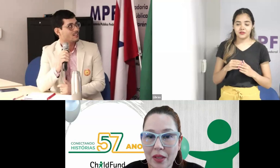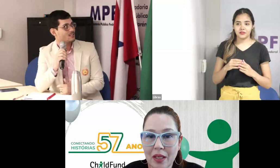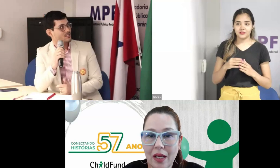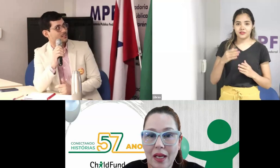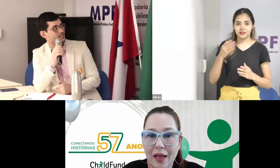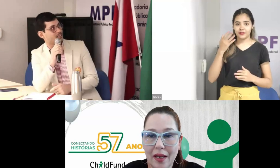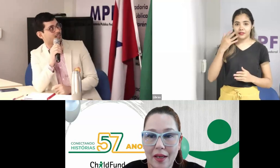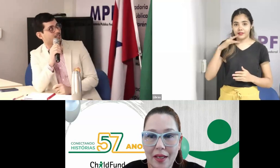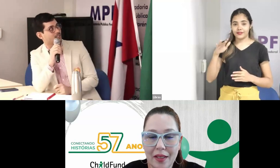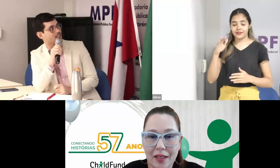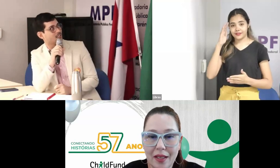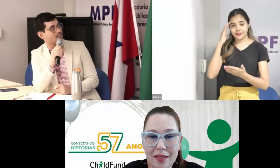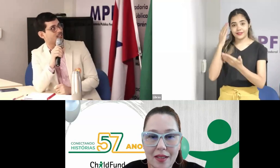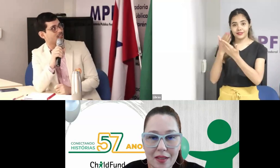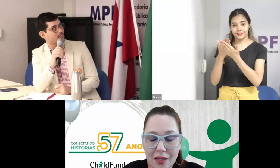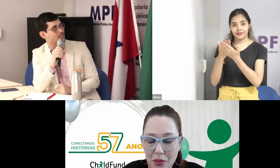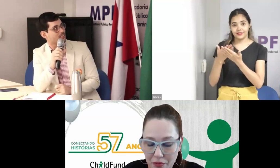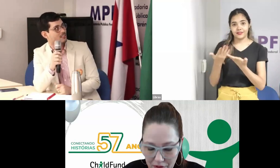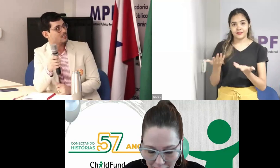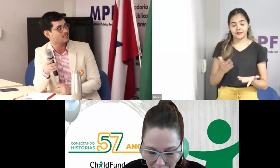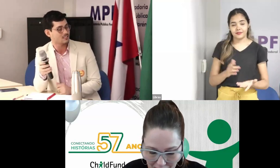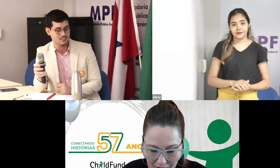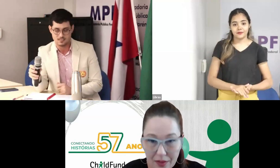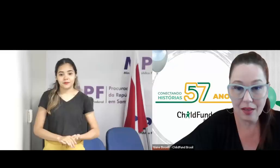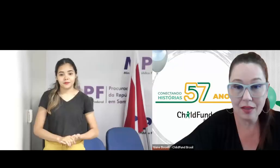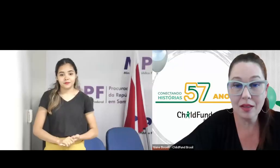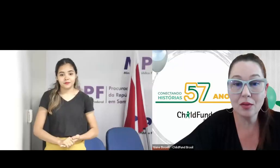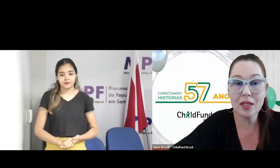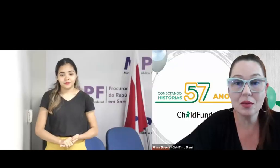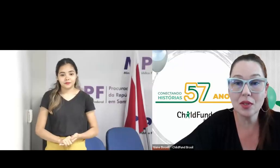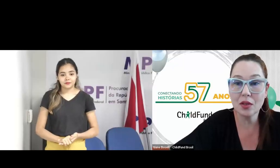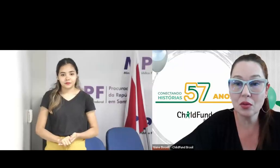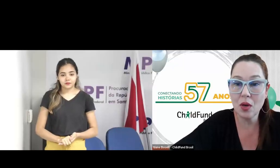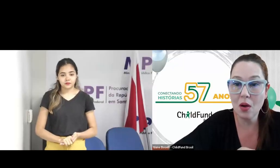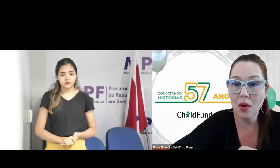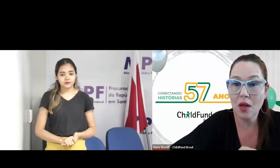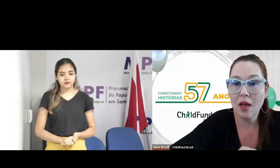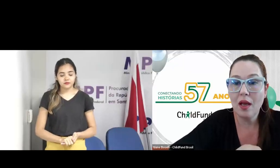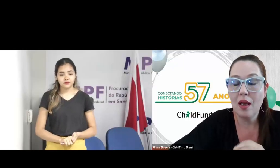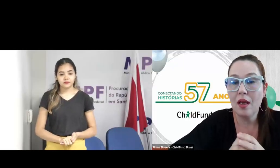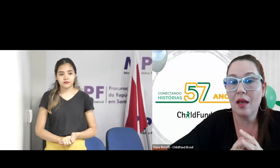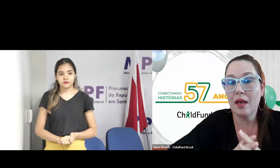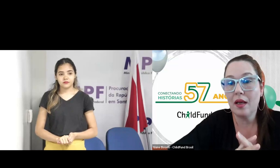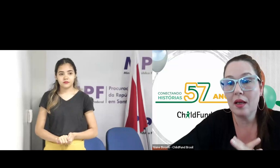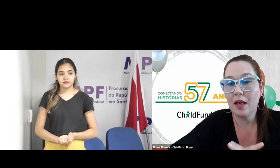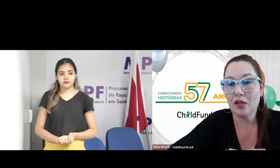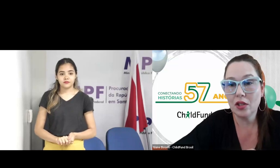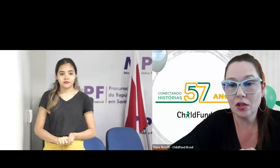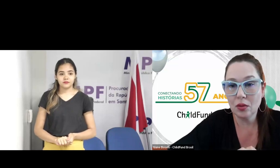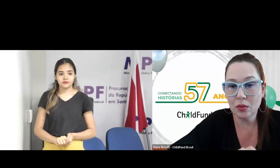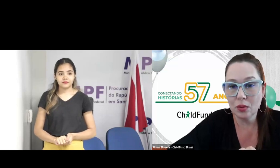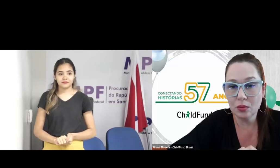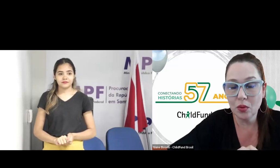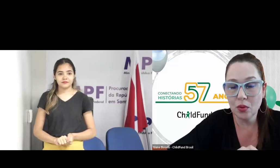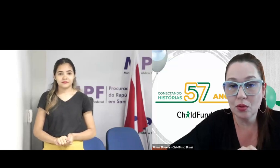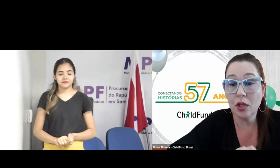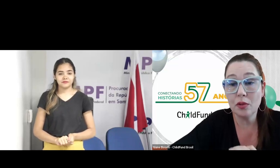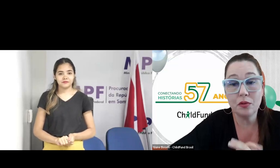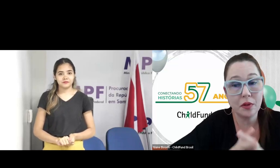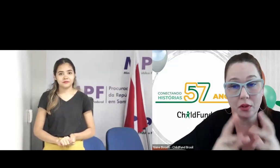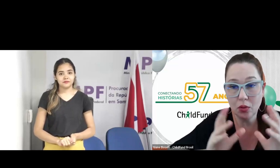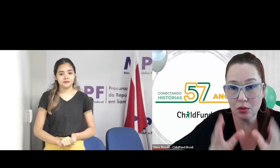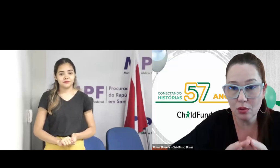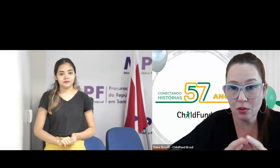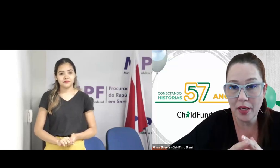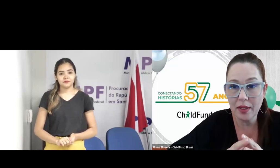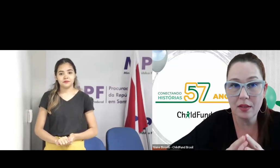sim, é, essa questão que você fala da educação sexual, é, é, a gente no, o